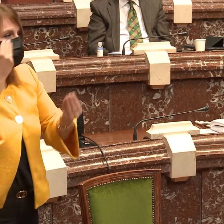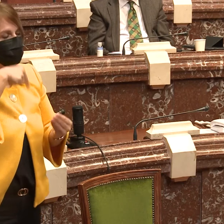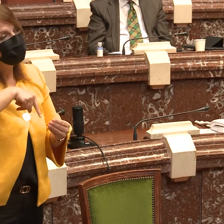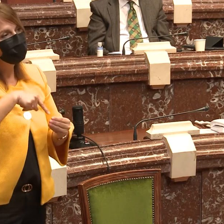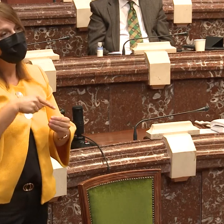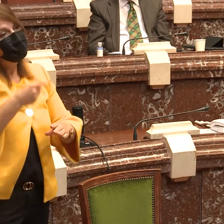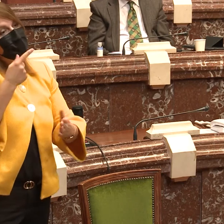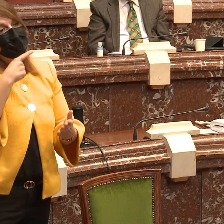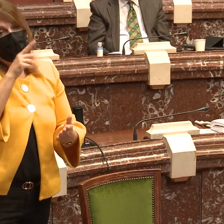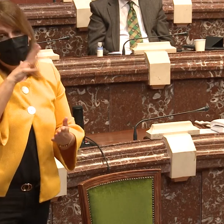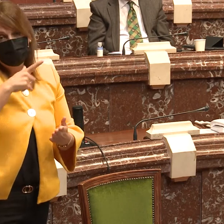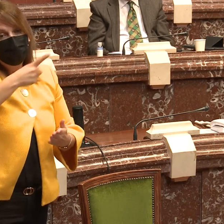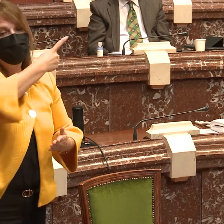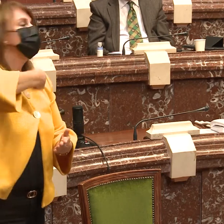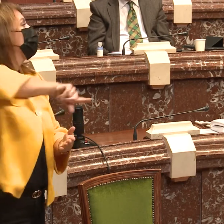qué pasaría.